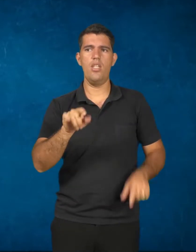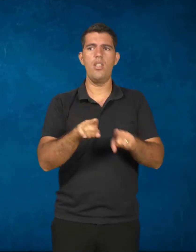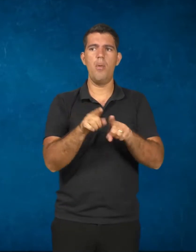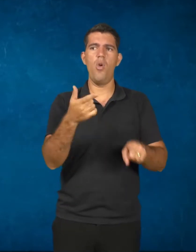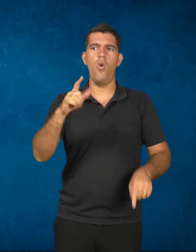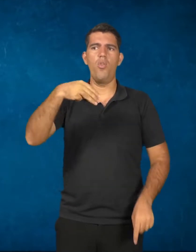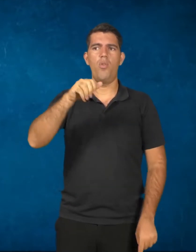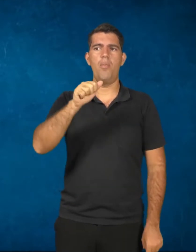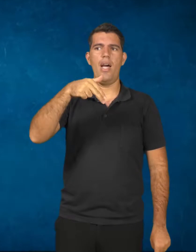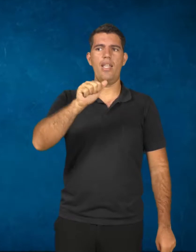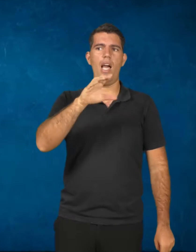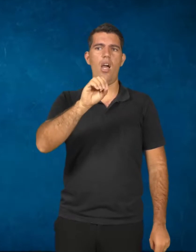italianos.